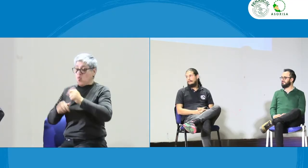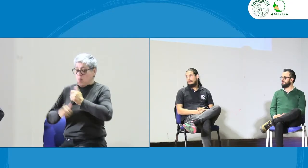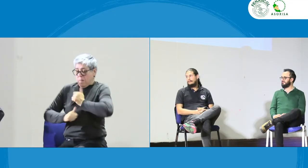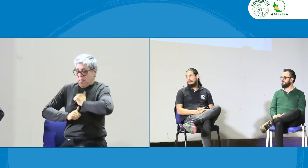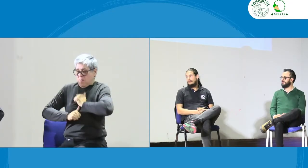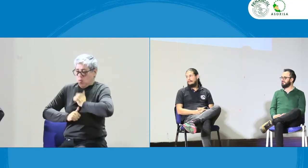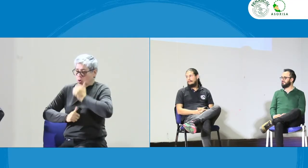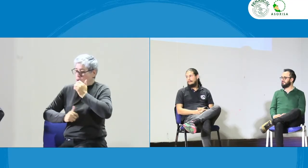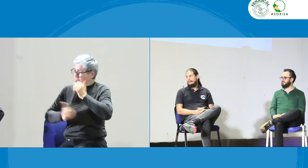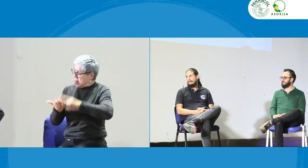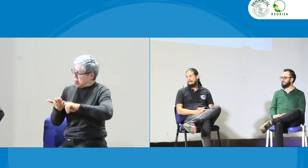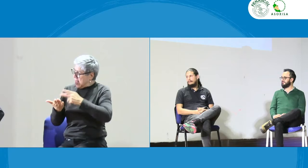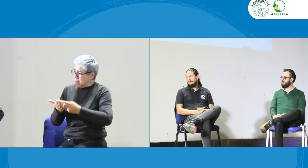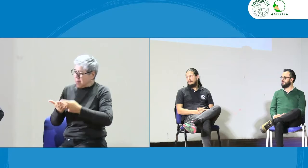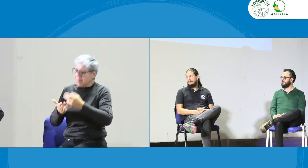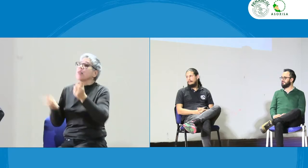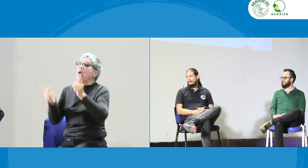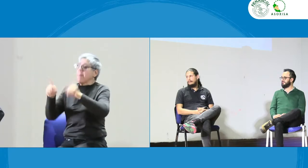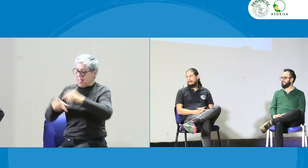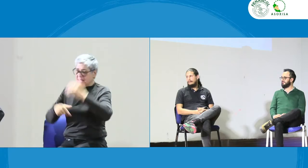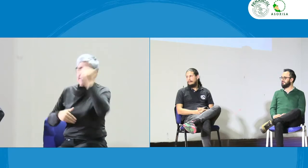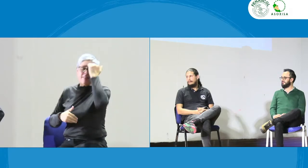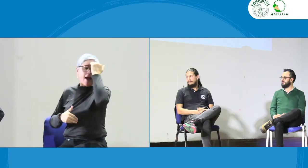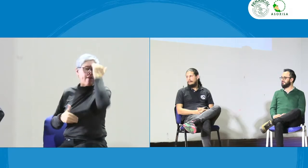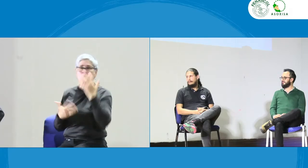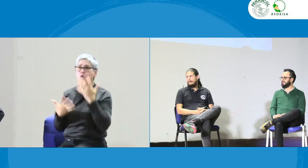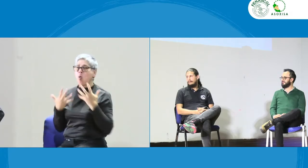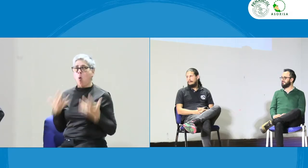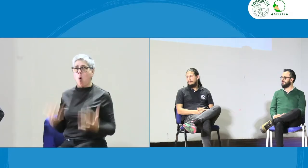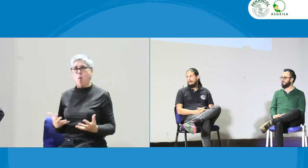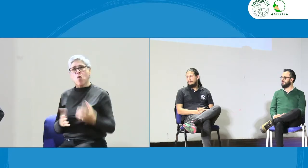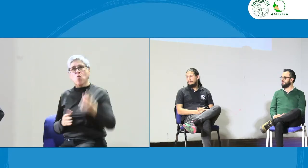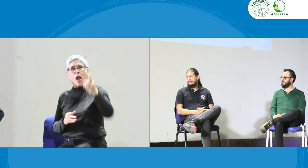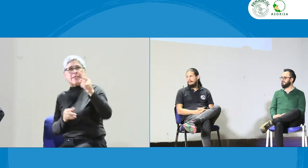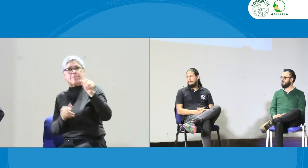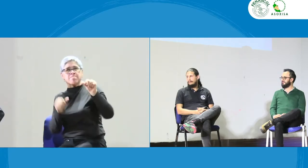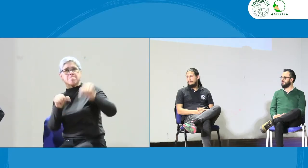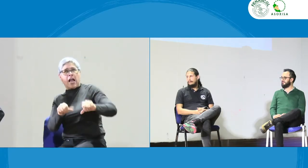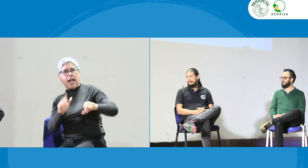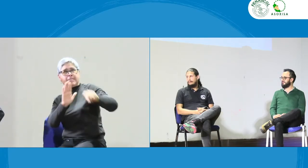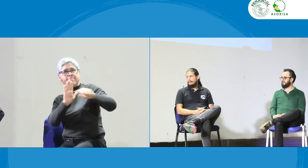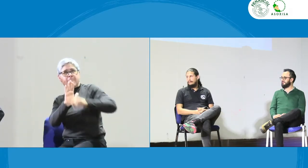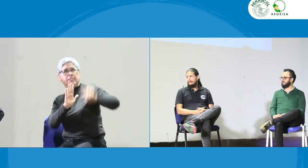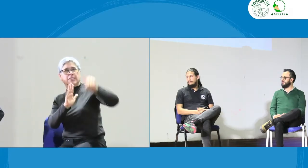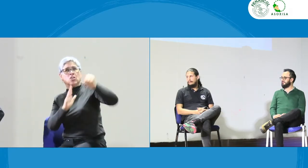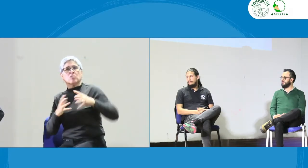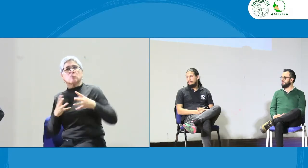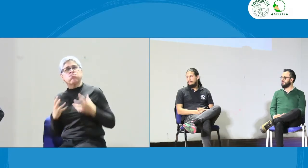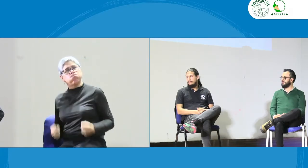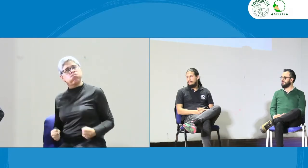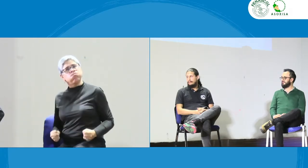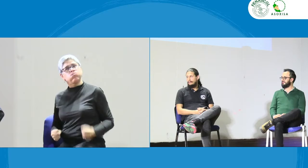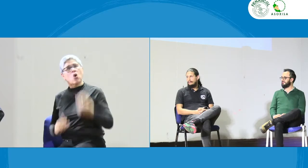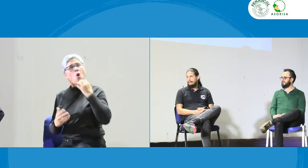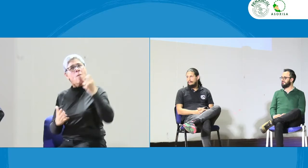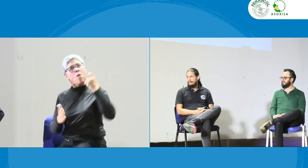es importante pensar también que cada intérprete tenga una conciencia un ejercicio autorreflexivo ¿cómo